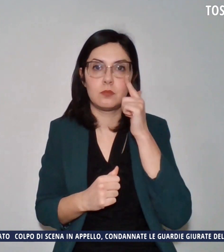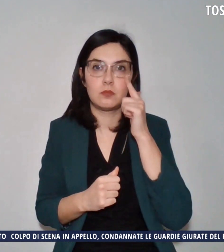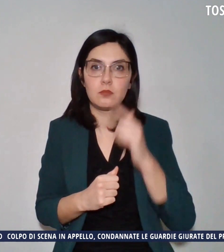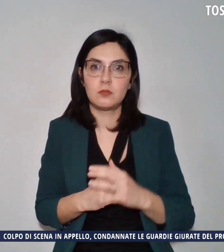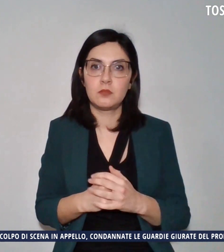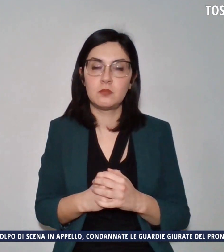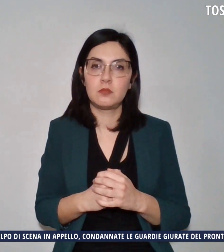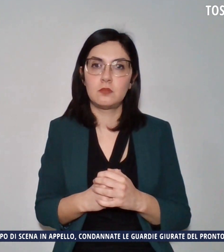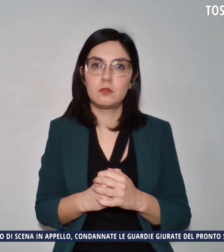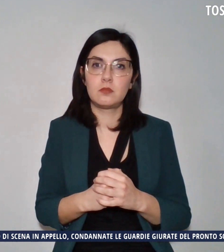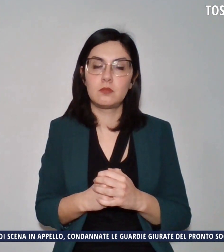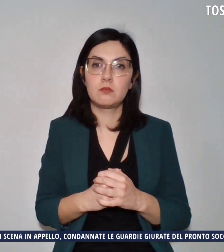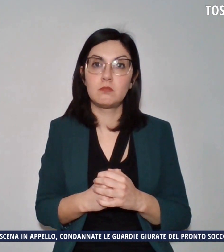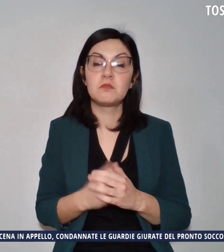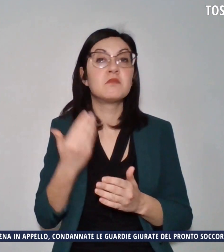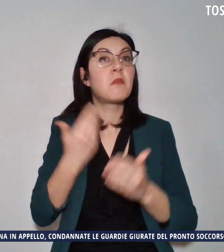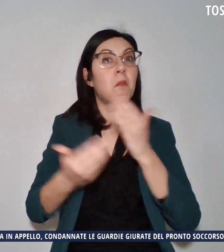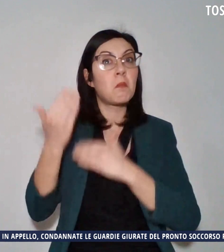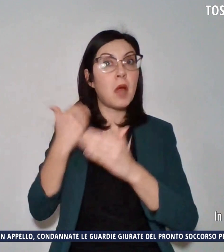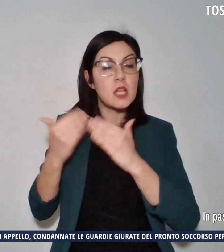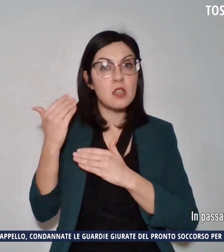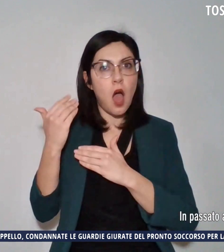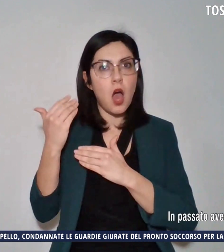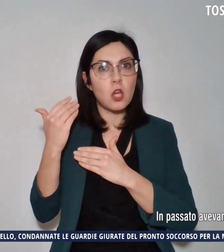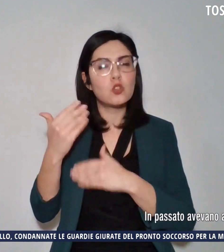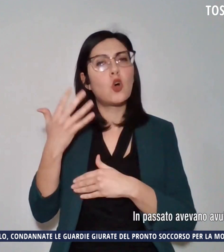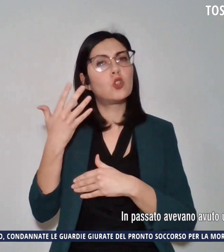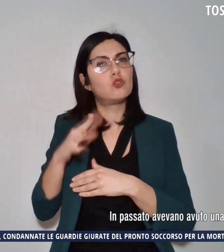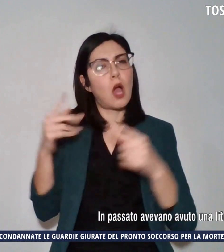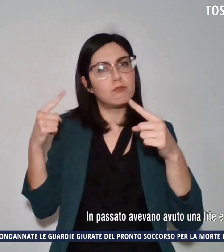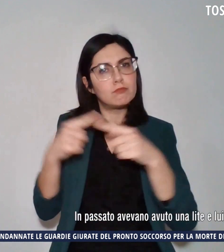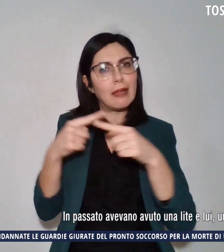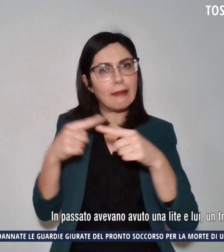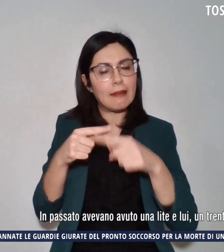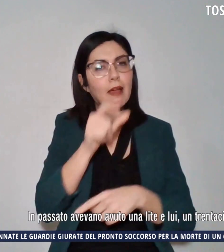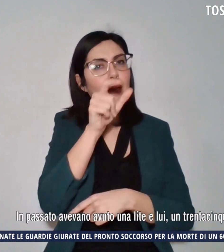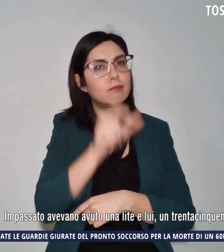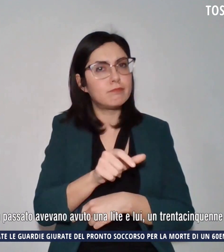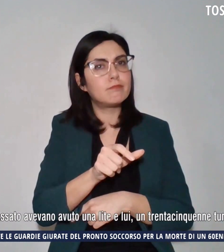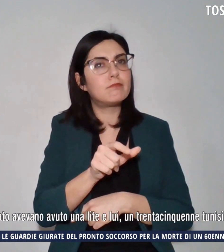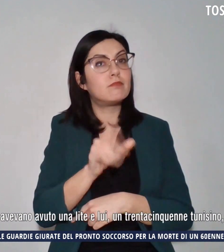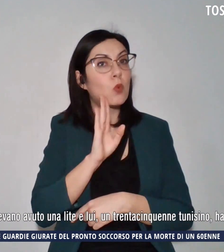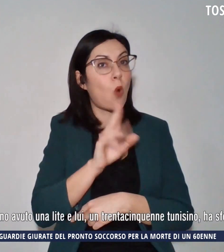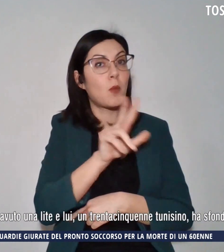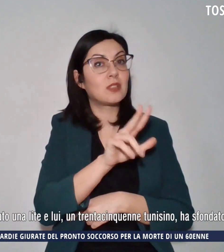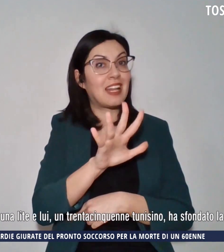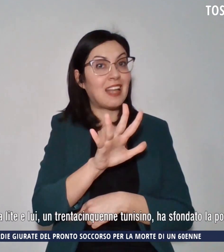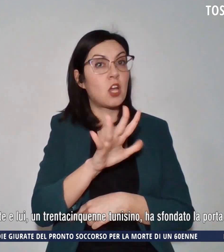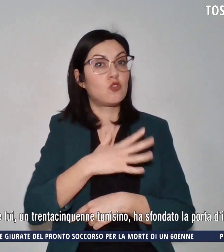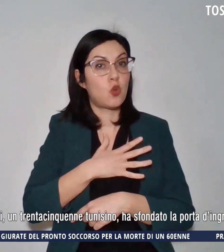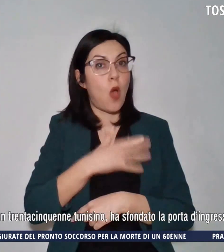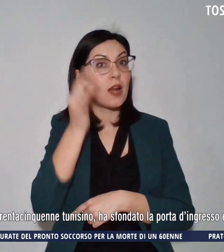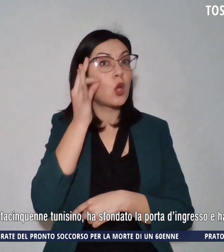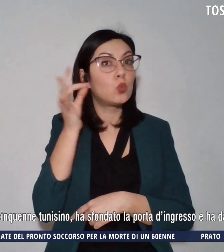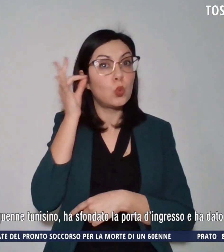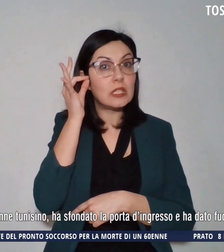In passato avevano avuto una lite e lui, un 35enne tunisino, ha sfondato la